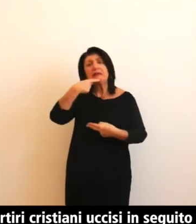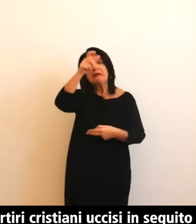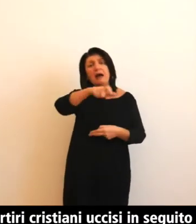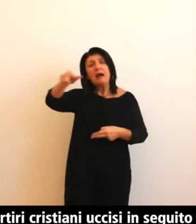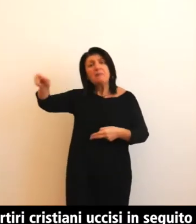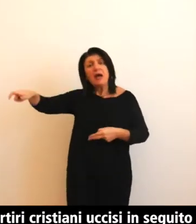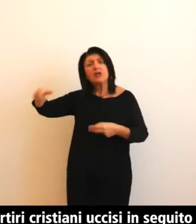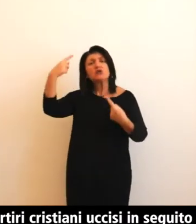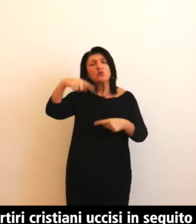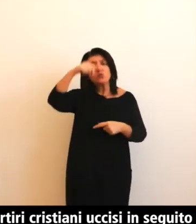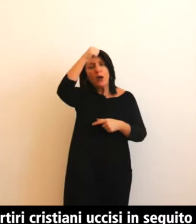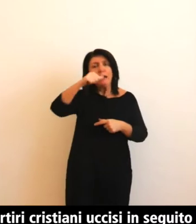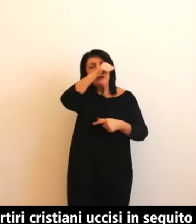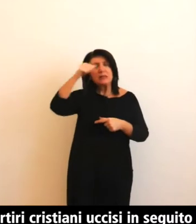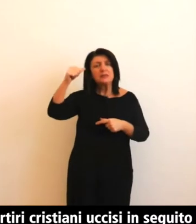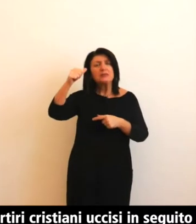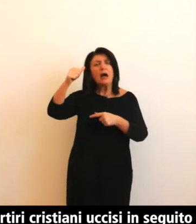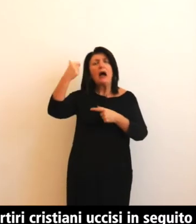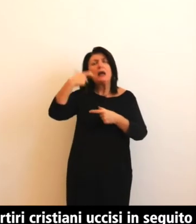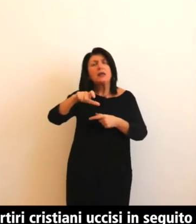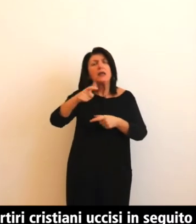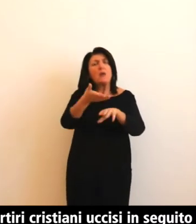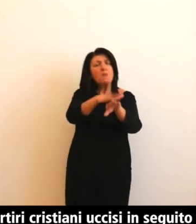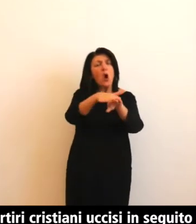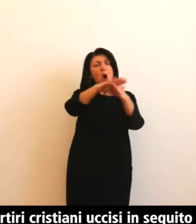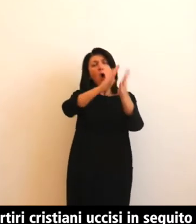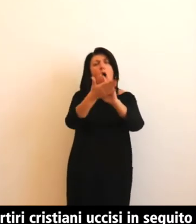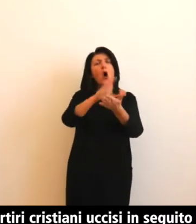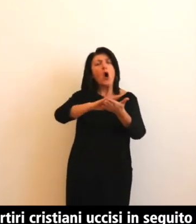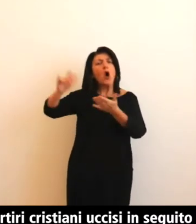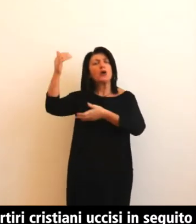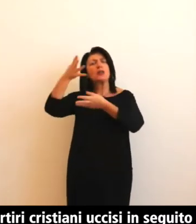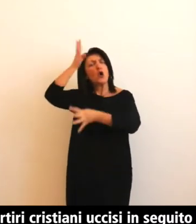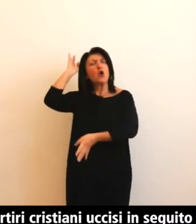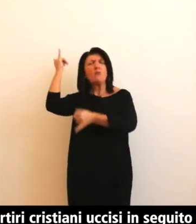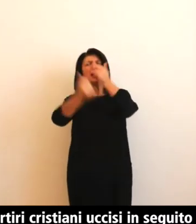seguito alle persecuzioni romane. Infatti prese il nome di Basilica Martirum.